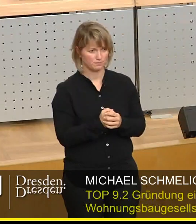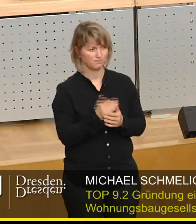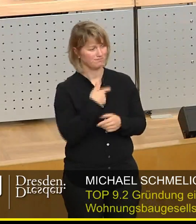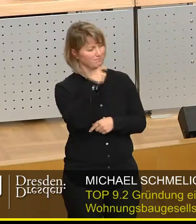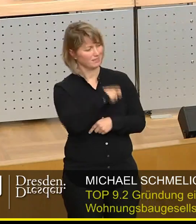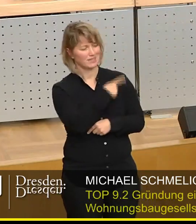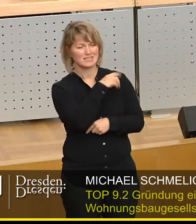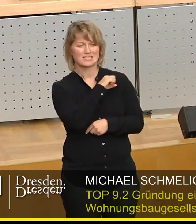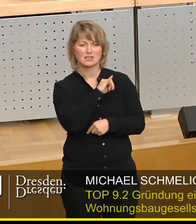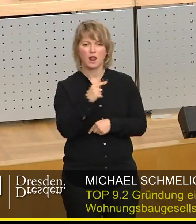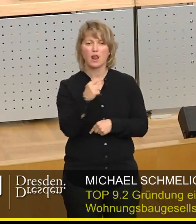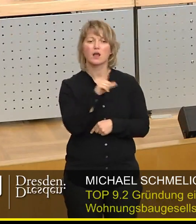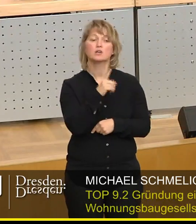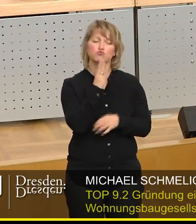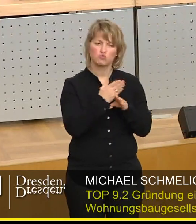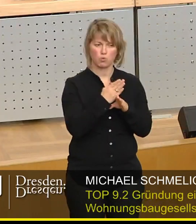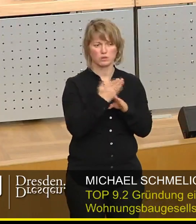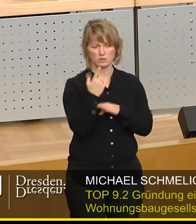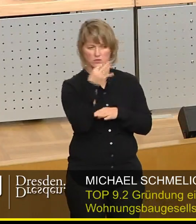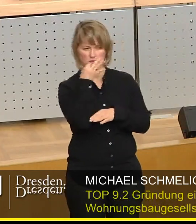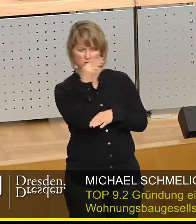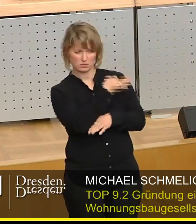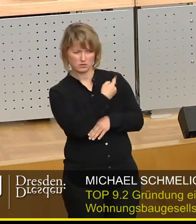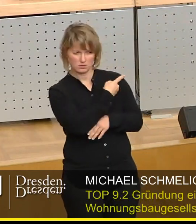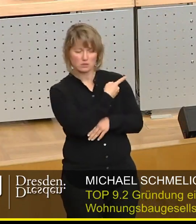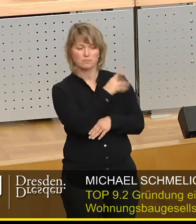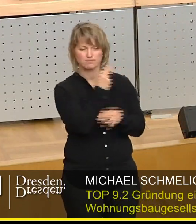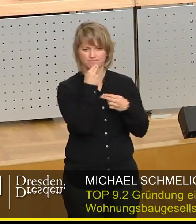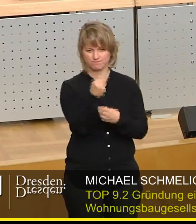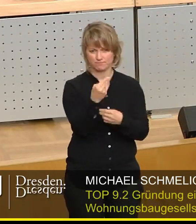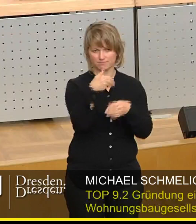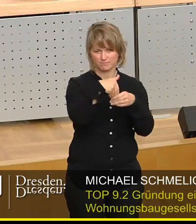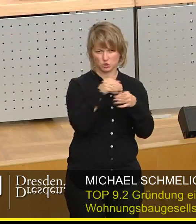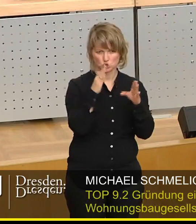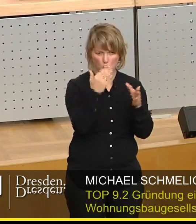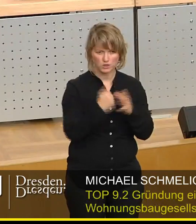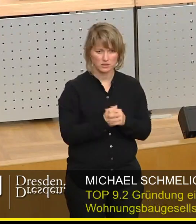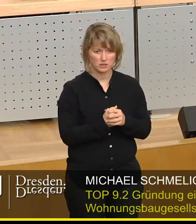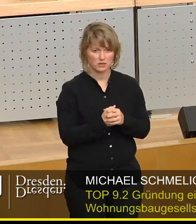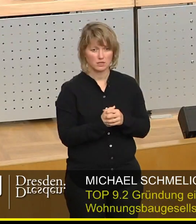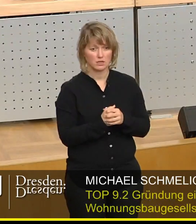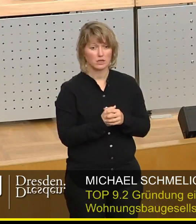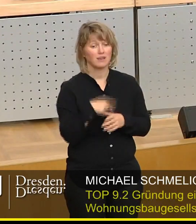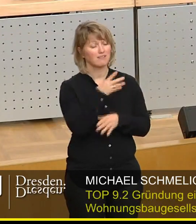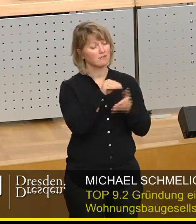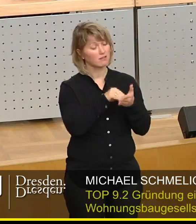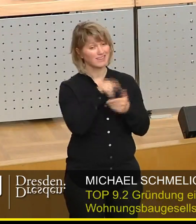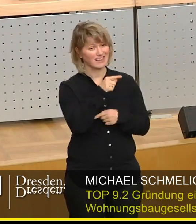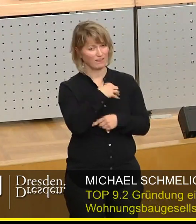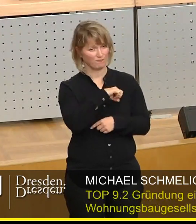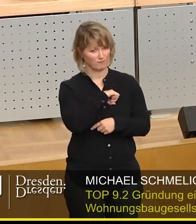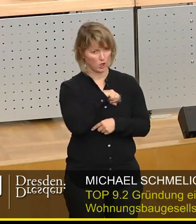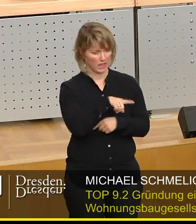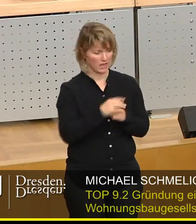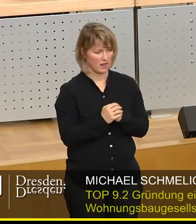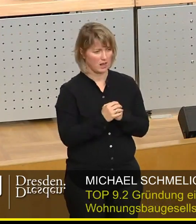vorhin schon bei der Beantwortung der Anfrage vom Kollegen Kießling erwähnt, das, was als Vorteil formuliert wird, dass